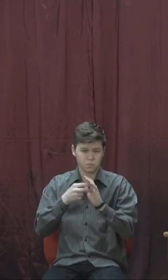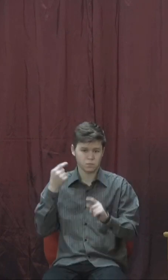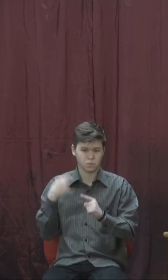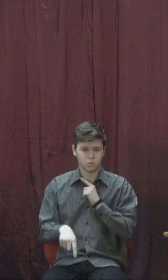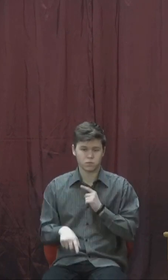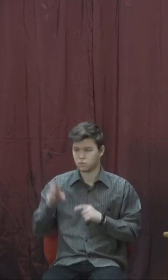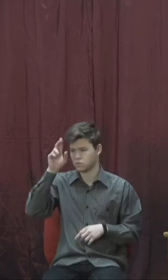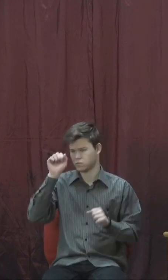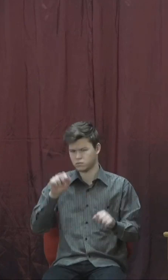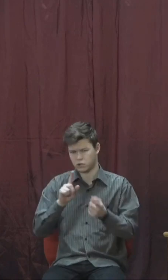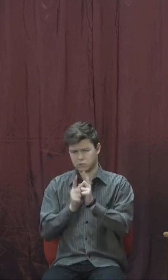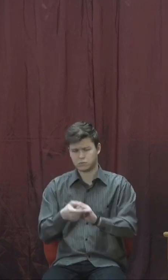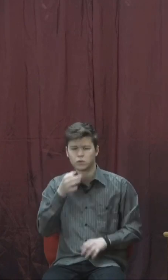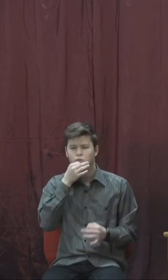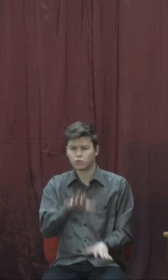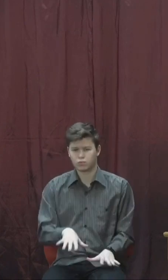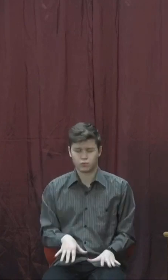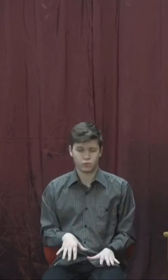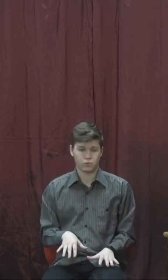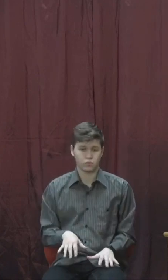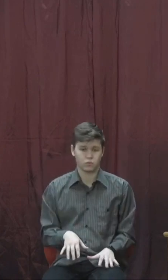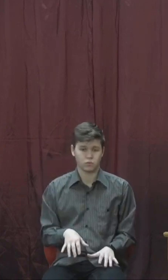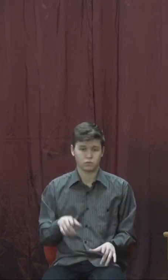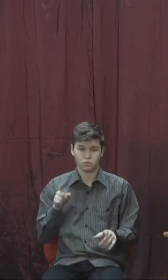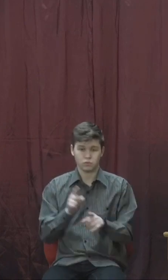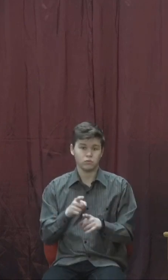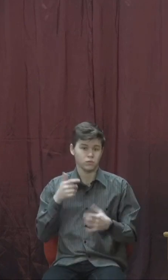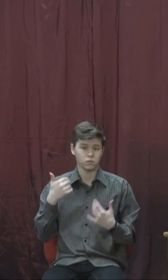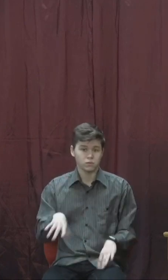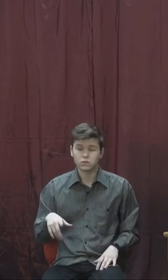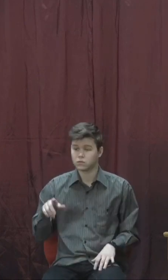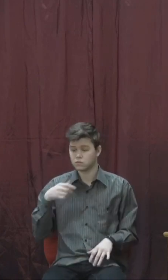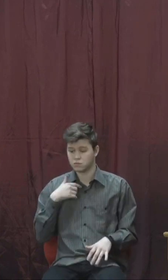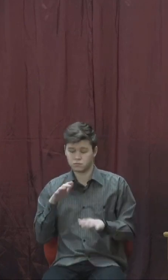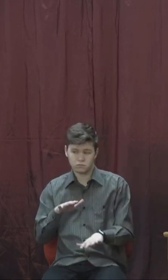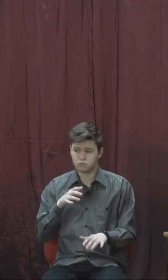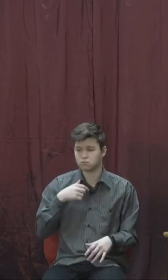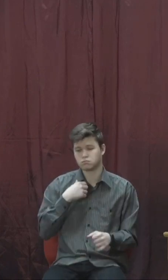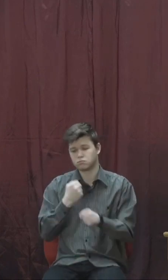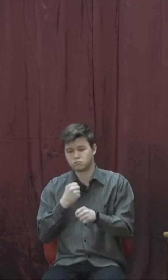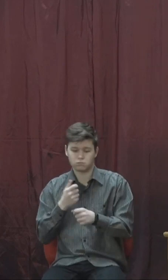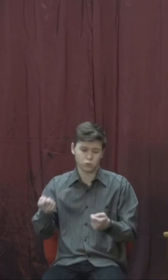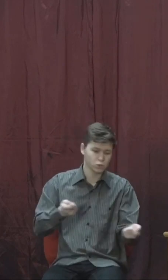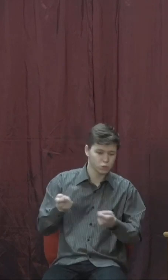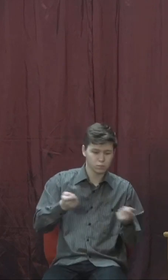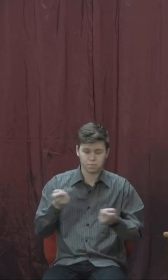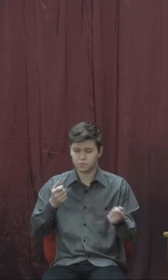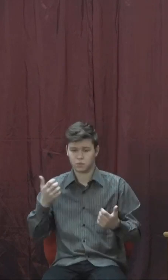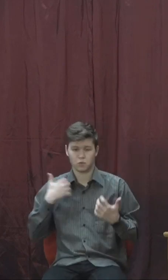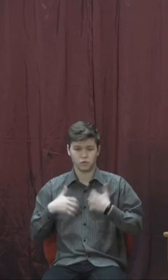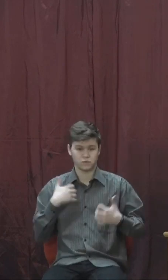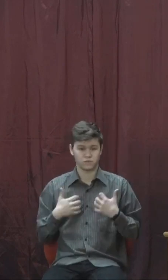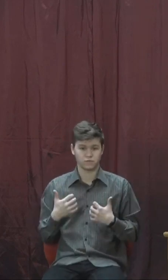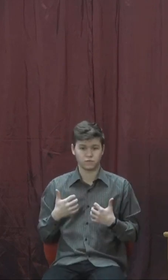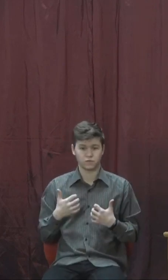спасіння всього ізраїльського народу. А Йосипа навіть самого зробив другим по фараону. Зробив для нього